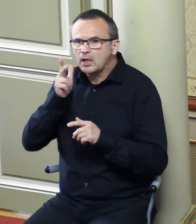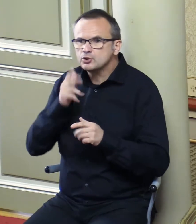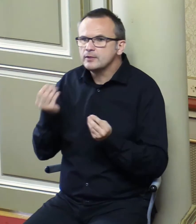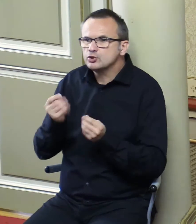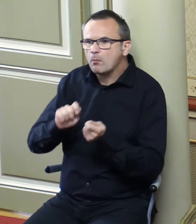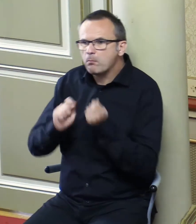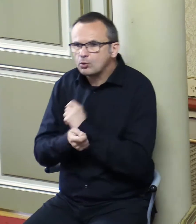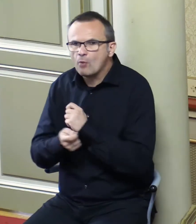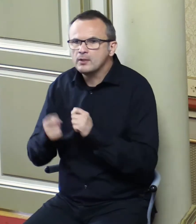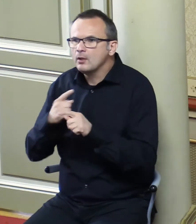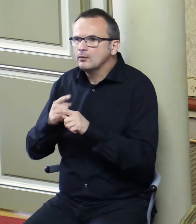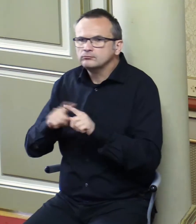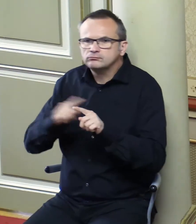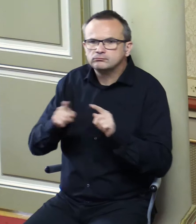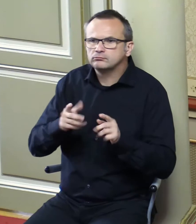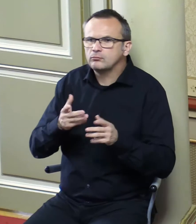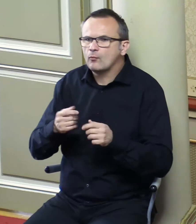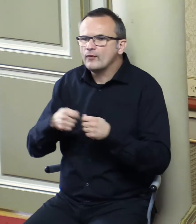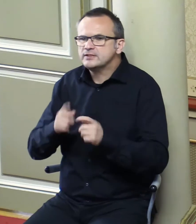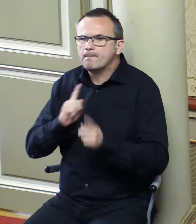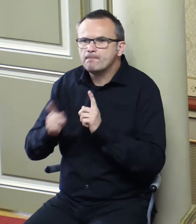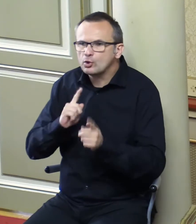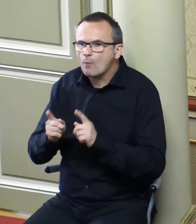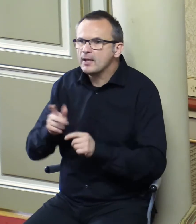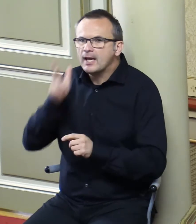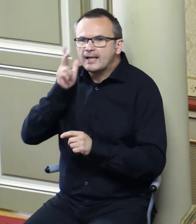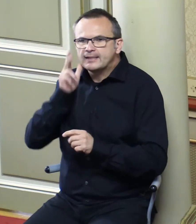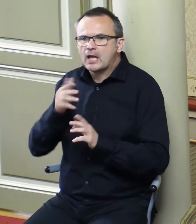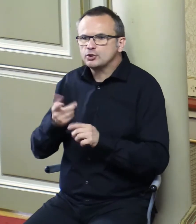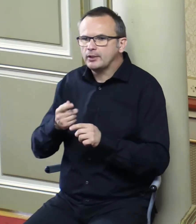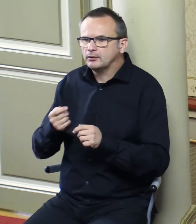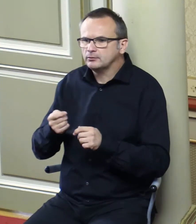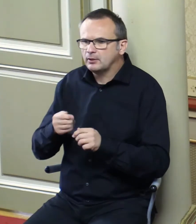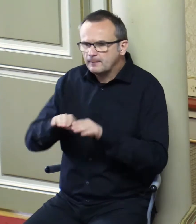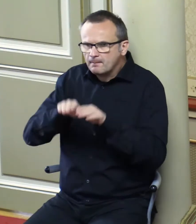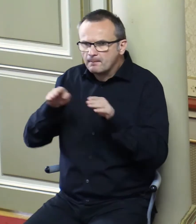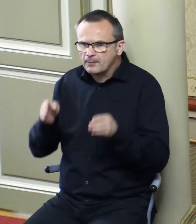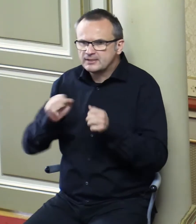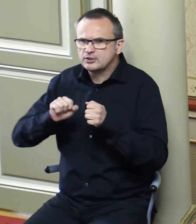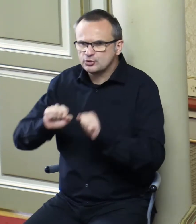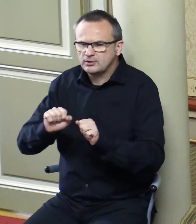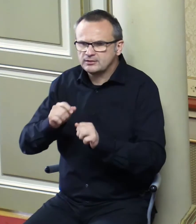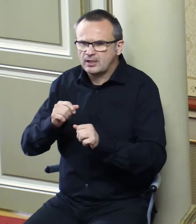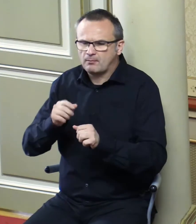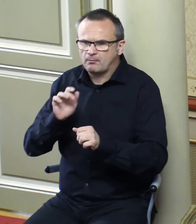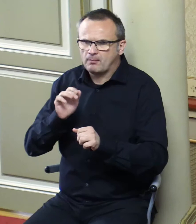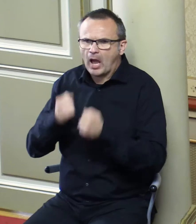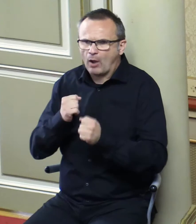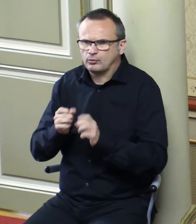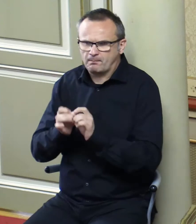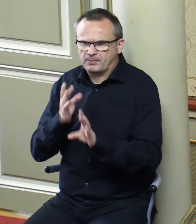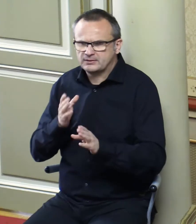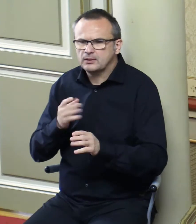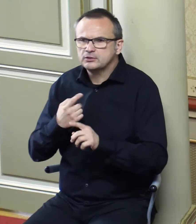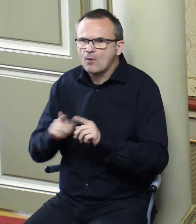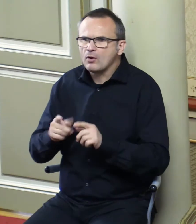zabrinuti za sigurnost u prometu i traže uspornike, posebice za sigurnost u prometu u nekim noćnim